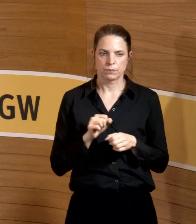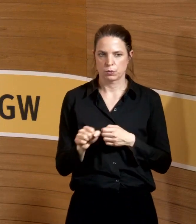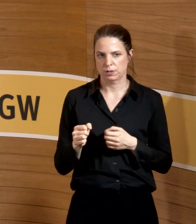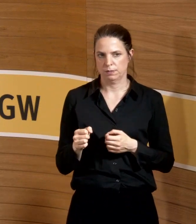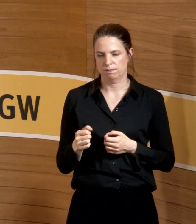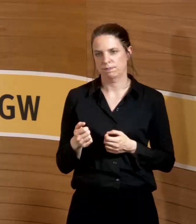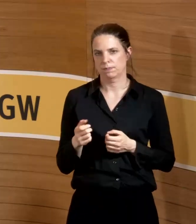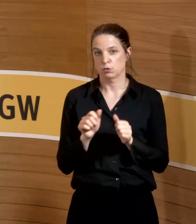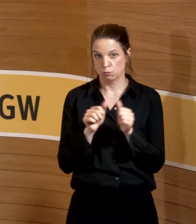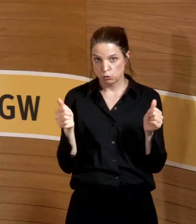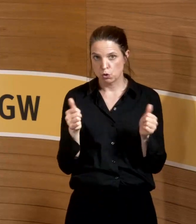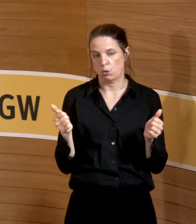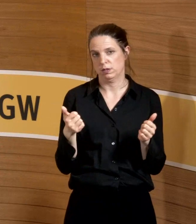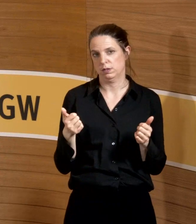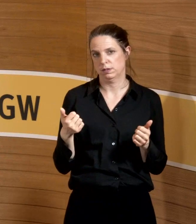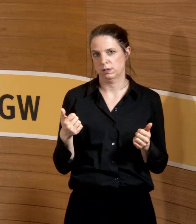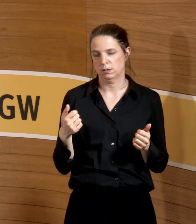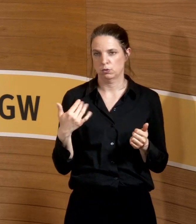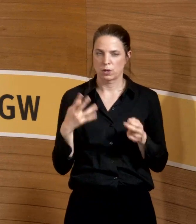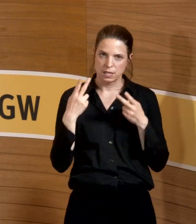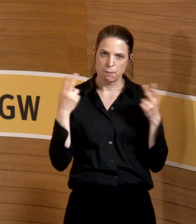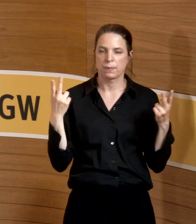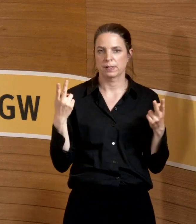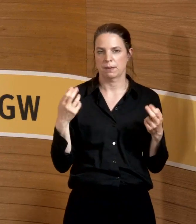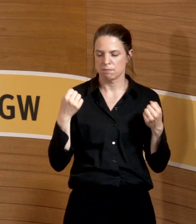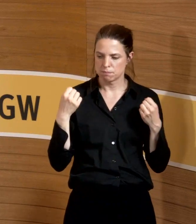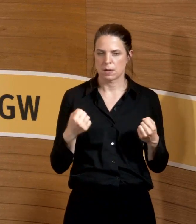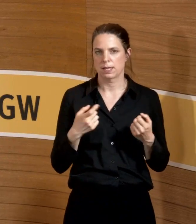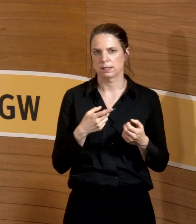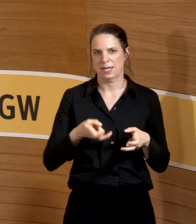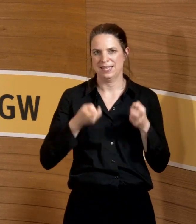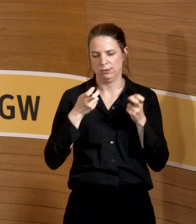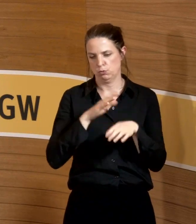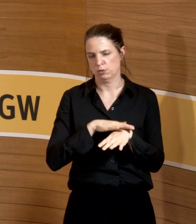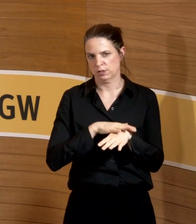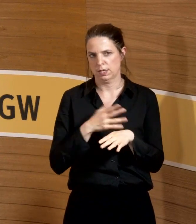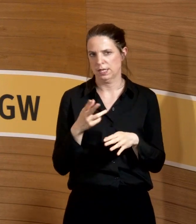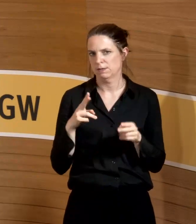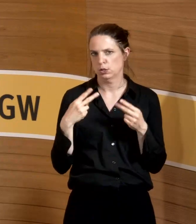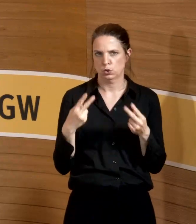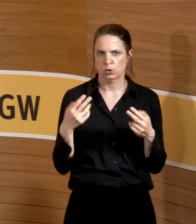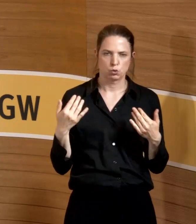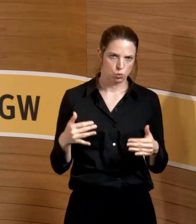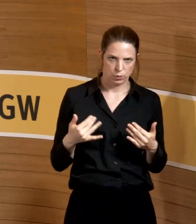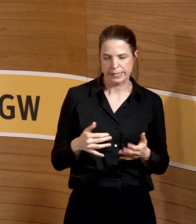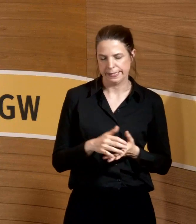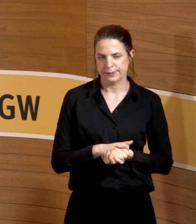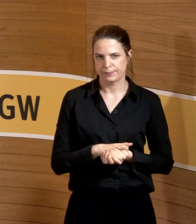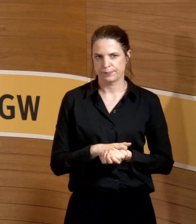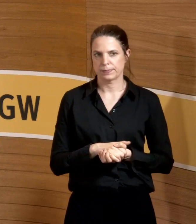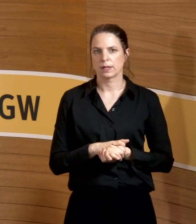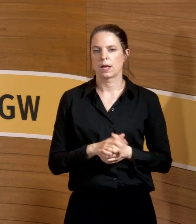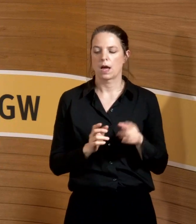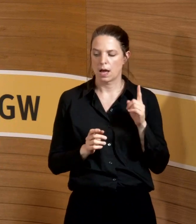ist zum Glück in Anführungsstrichen noch nicht so bekannt. Die meisten sind da ja auch in der Erziehungszeit und noch nicht wieder da. Was jetzt